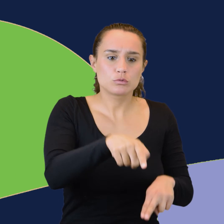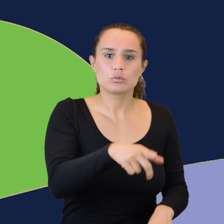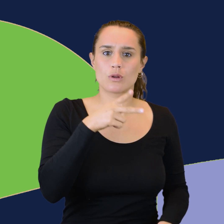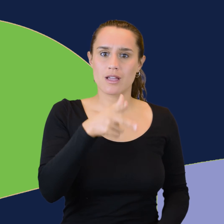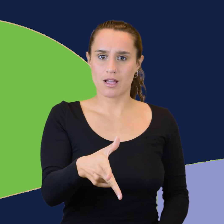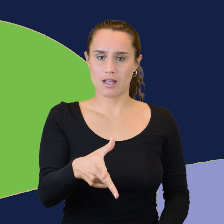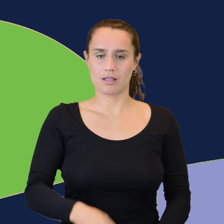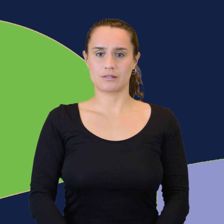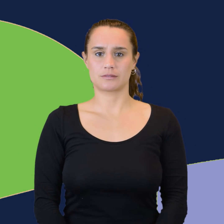Gracias por ver el video.